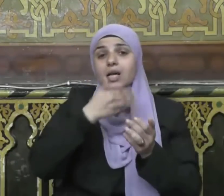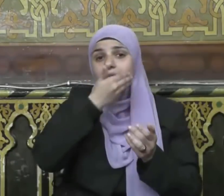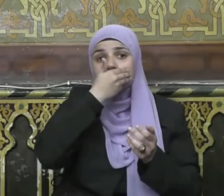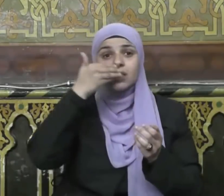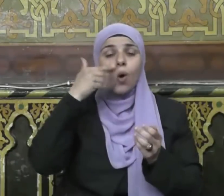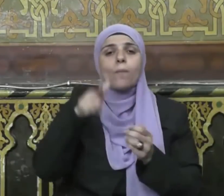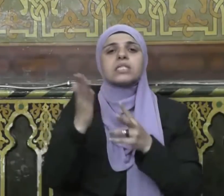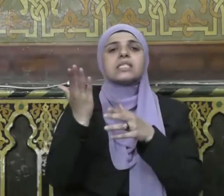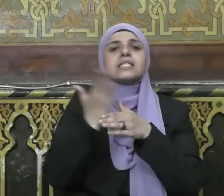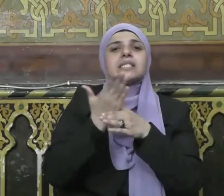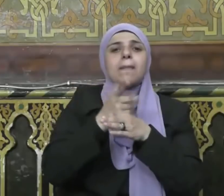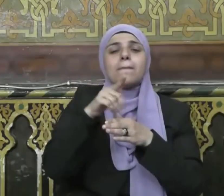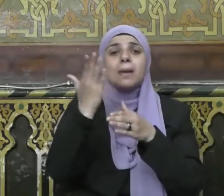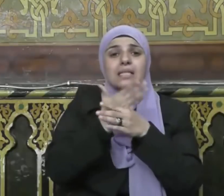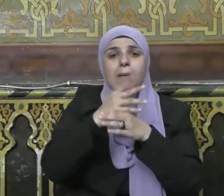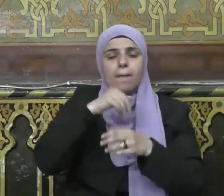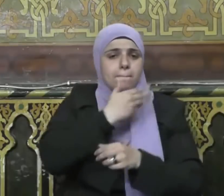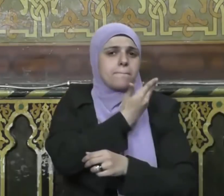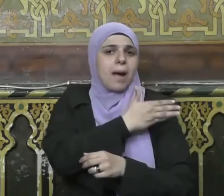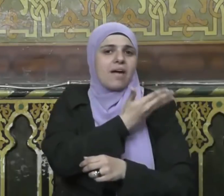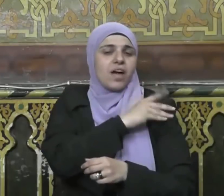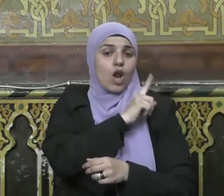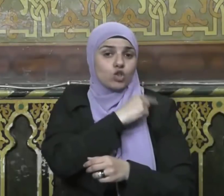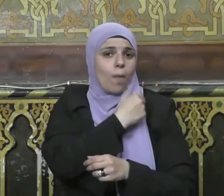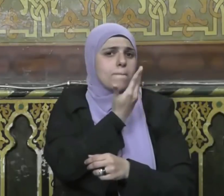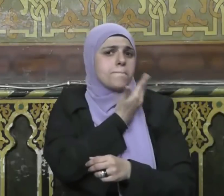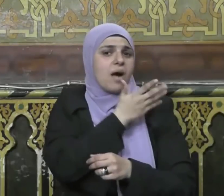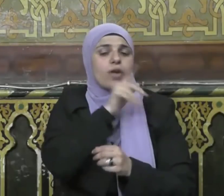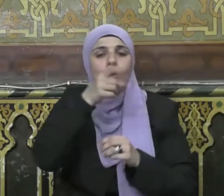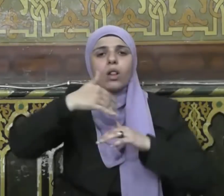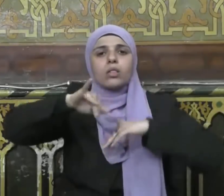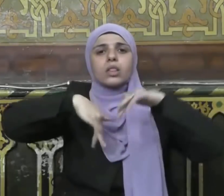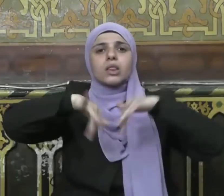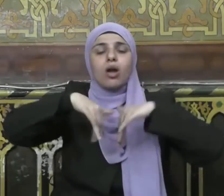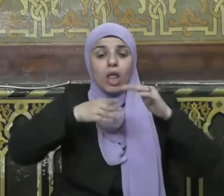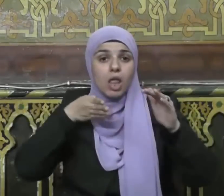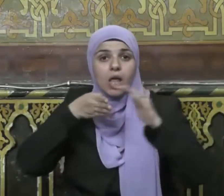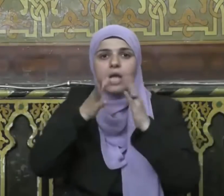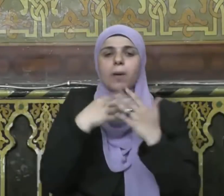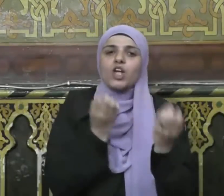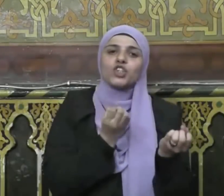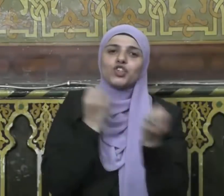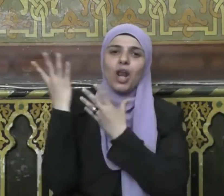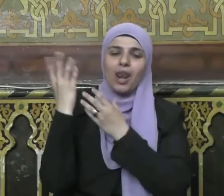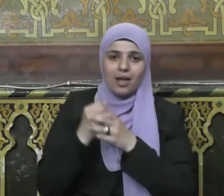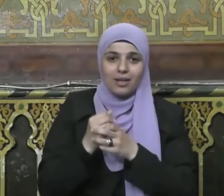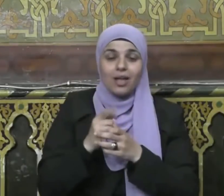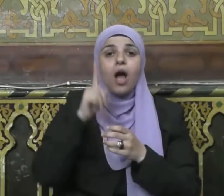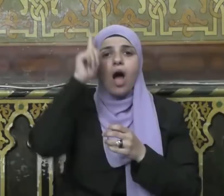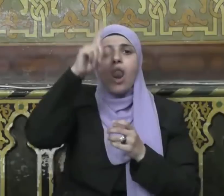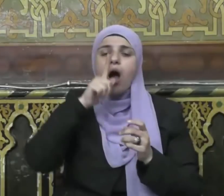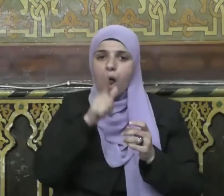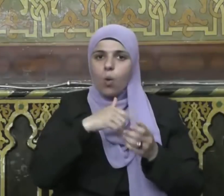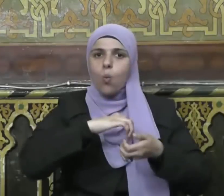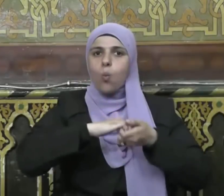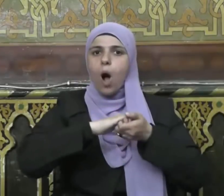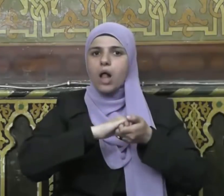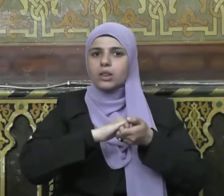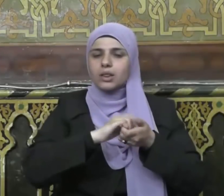وسلم من صام رمضان إيمانا واحتسابا غفر له ما تقدم من ذنبه ويقول صلى